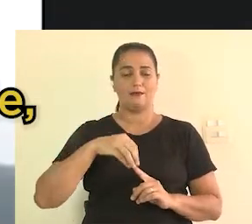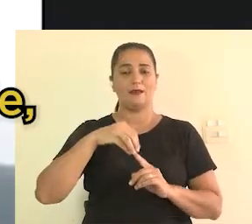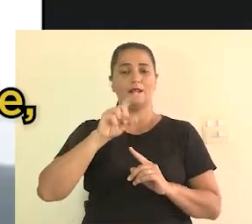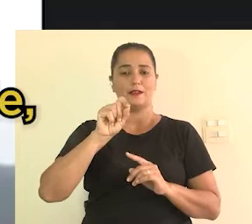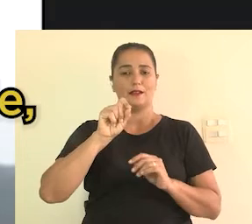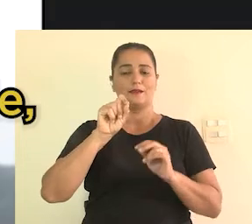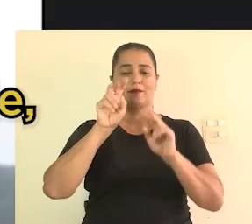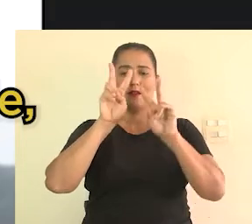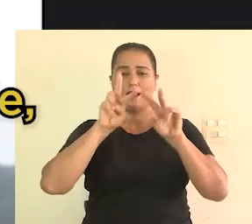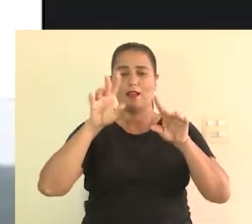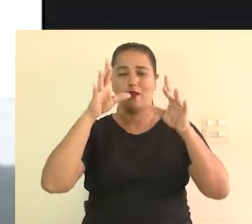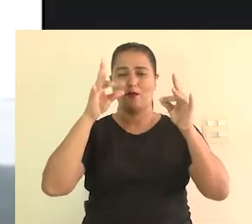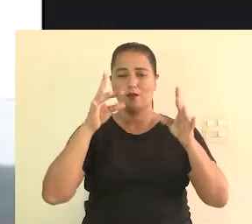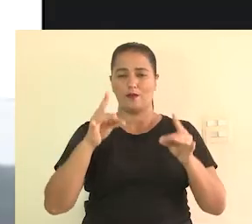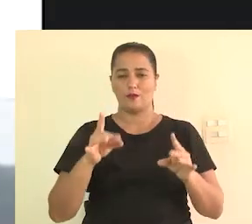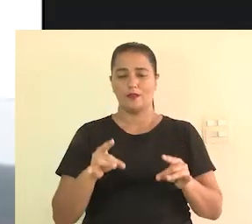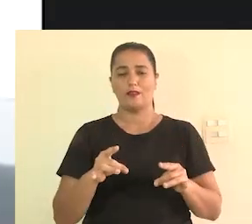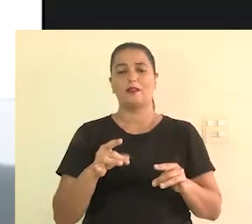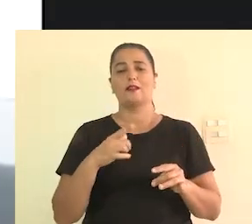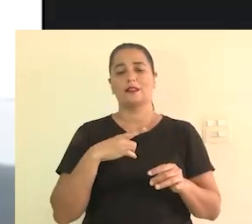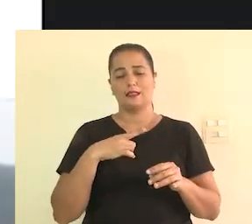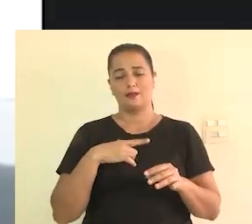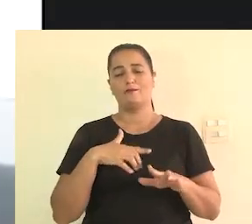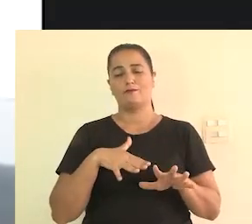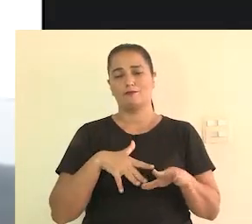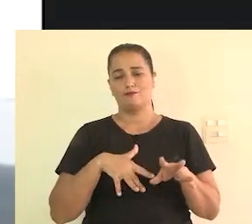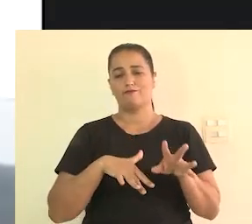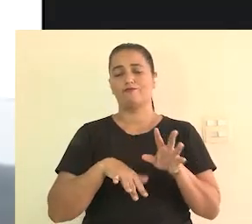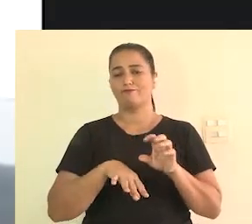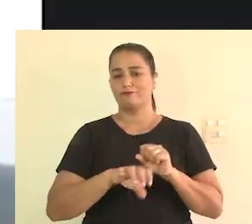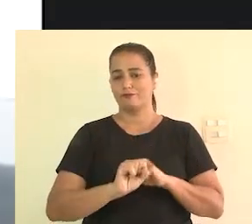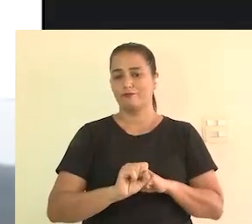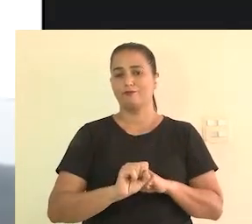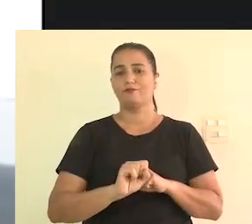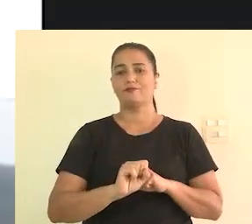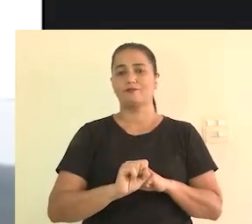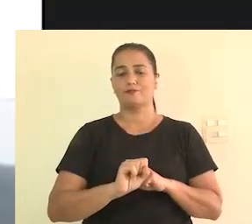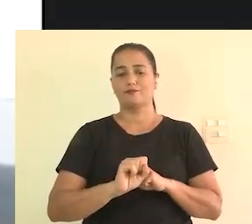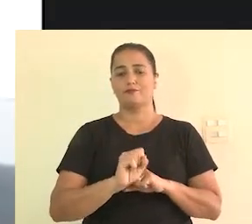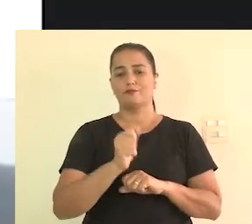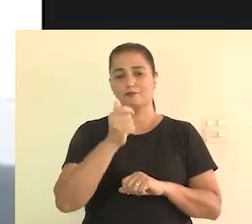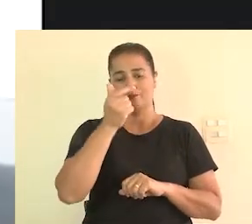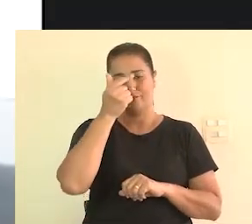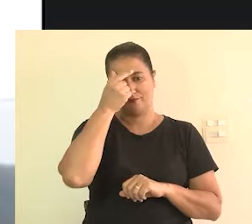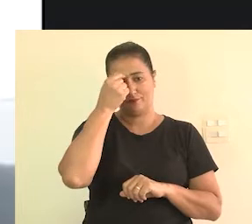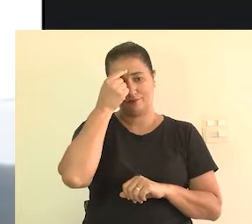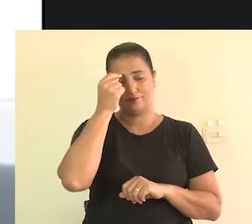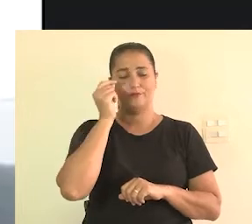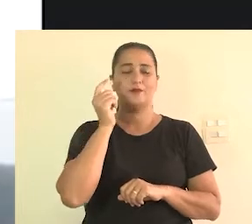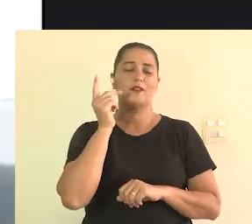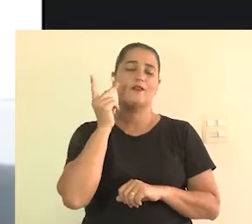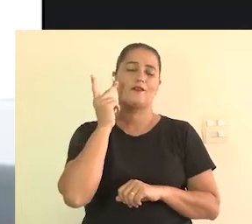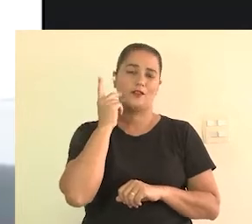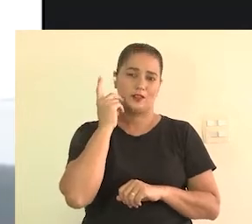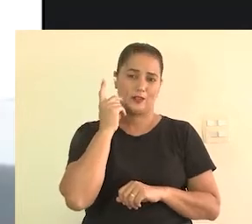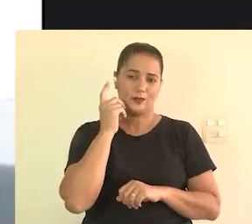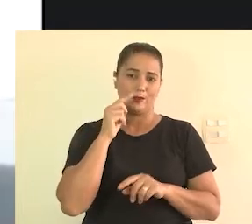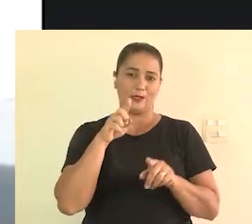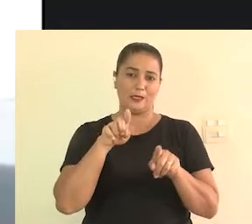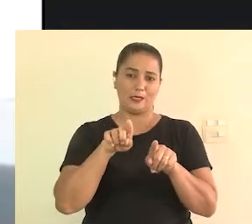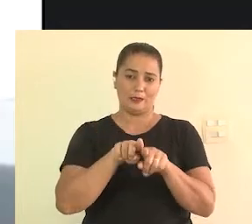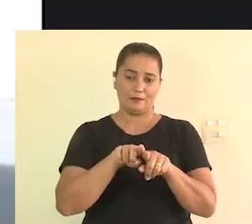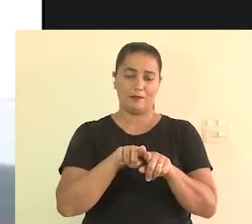audiodescrição. Então, tenho especialização em audiodescrição pela Universidade Estadual do Ceará,